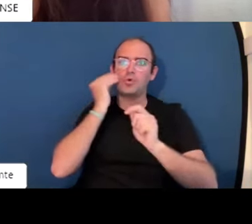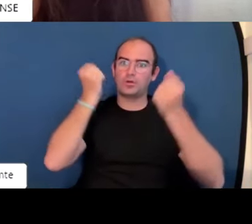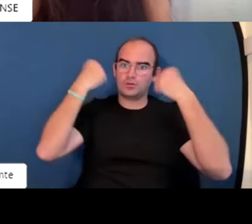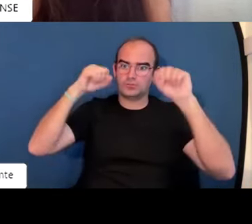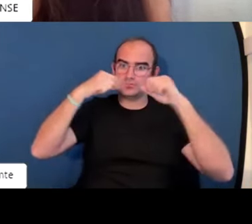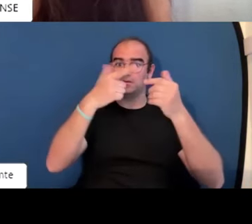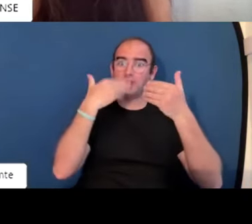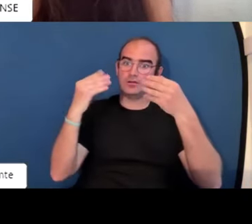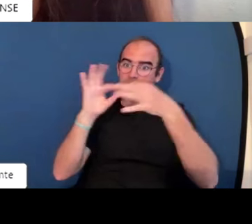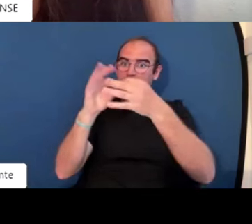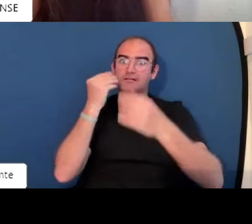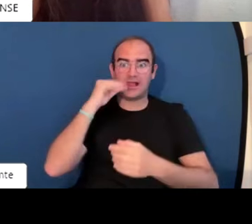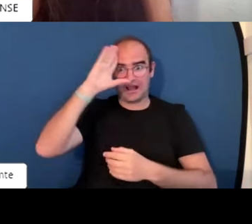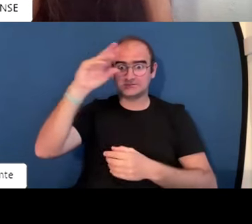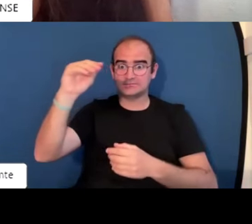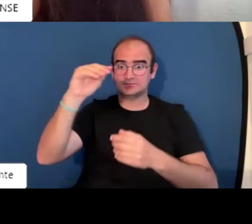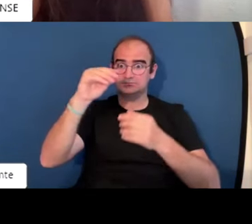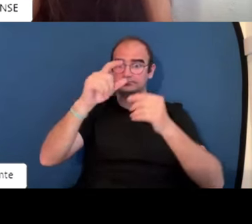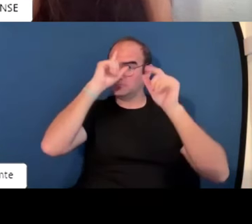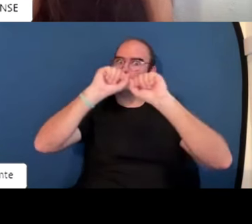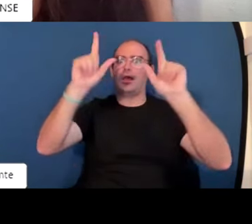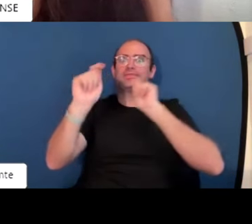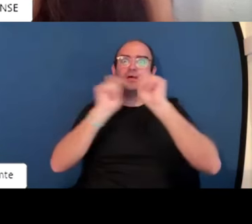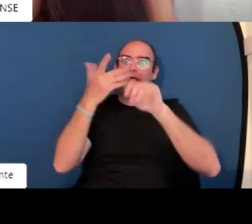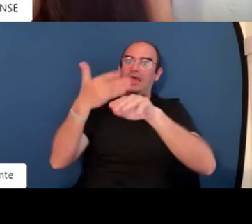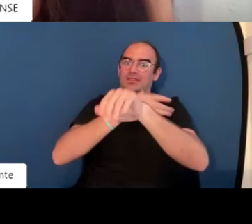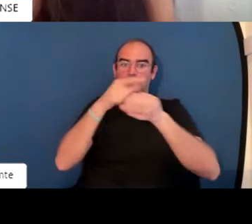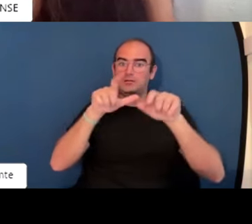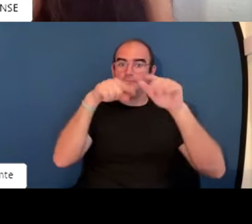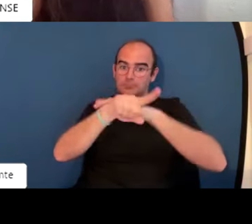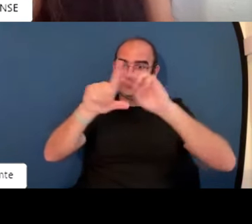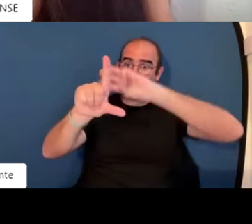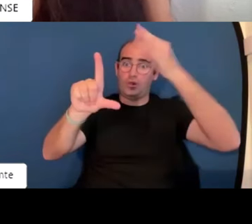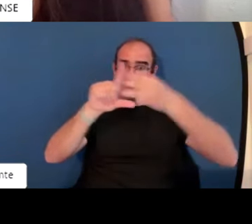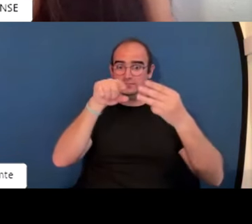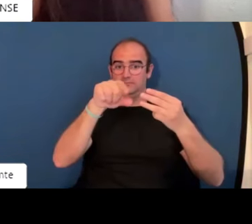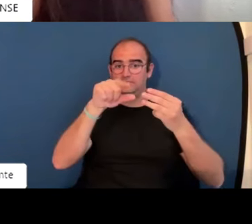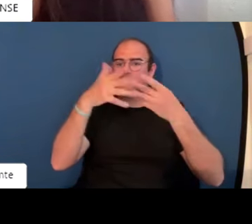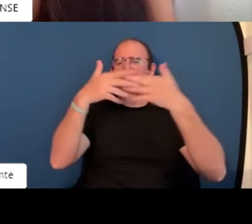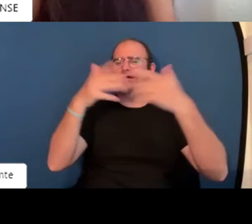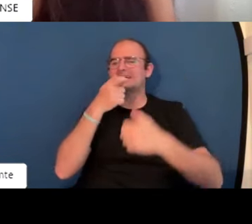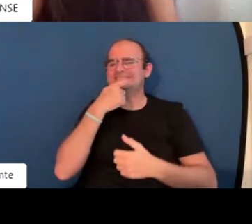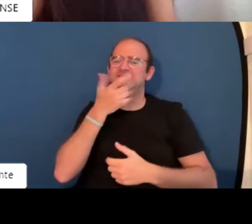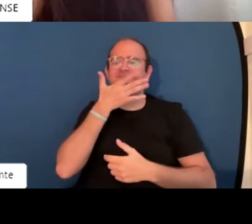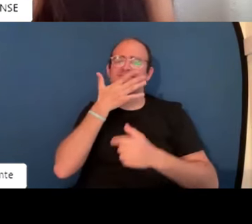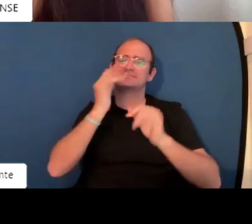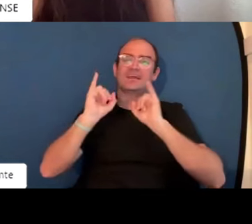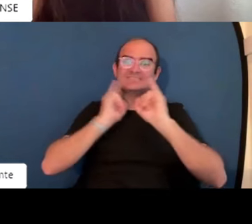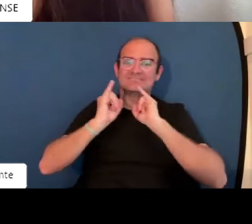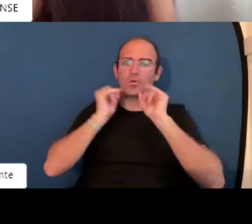y ahora cuando llegamos a la entrevista de trabajo podemos seguir utilizando la inteligencia artificial porque